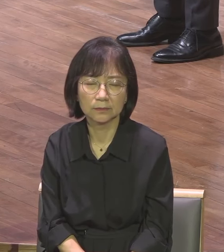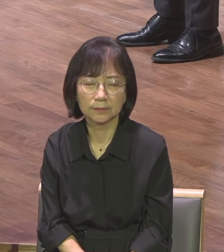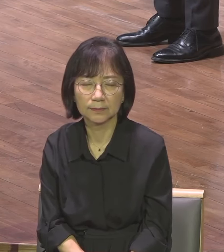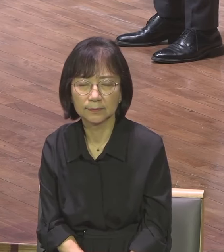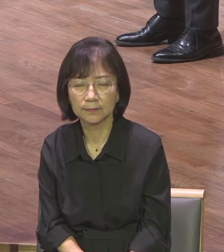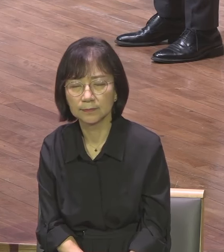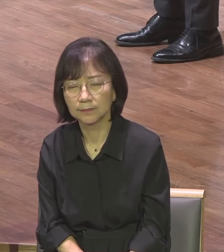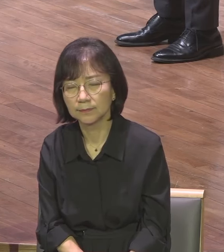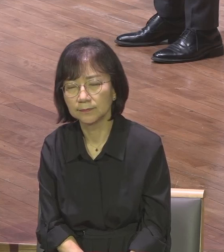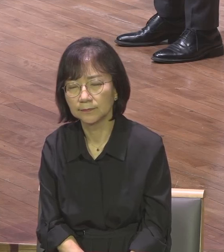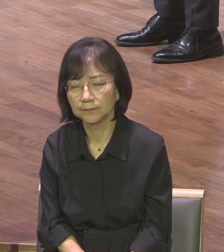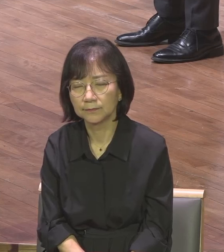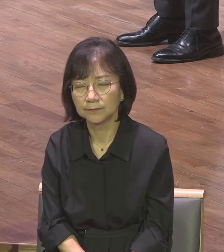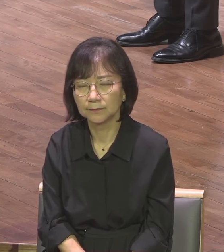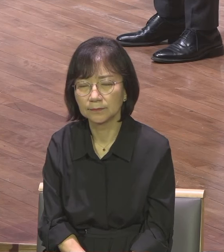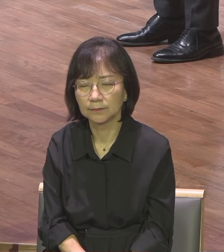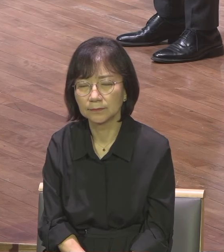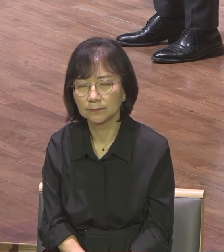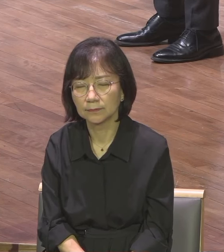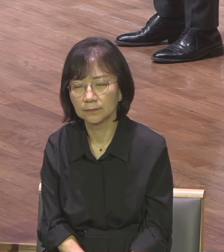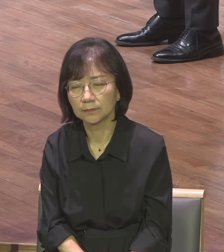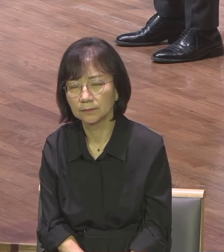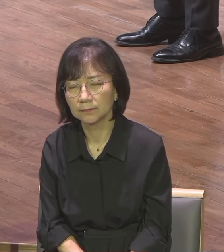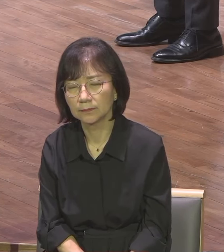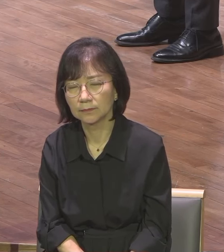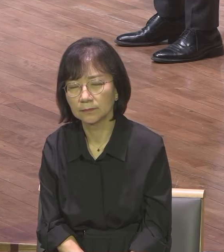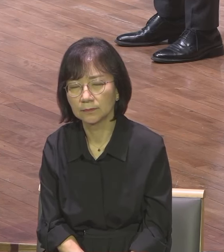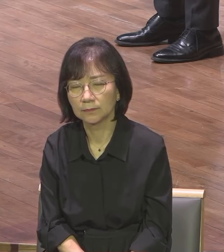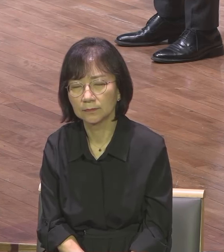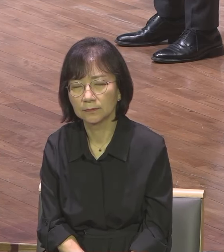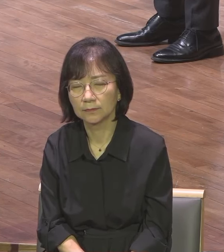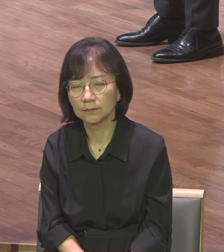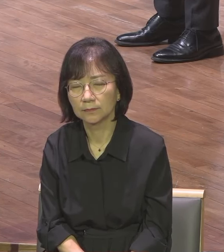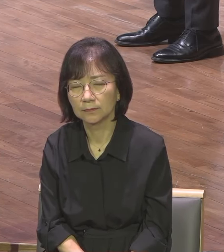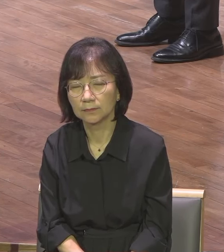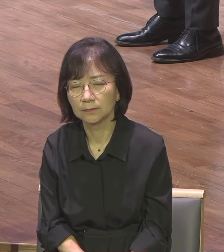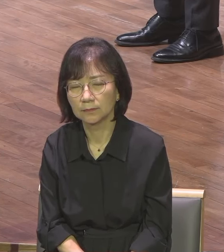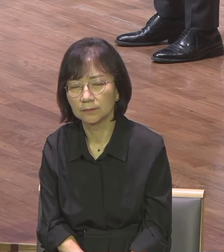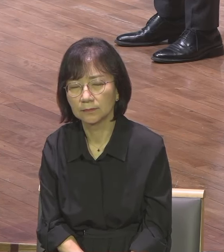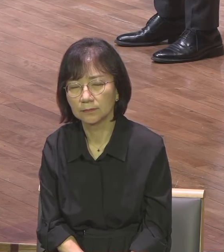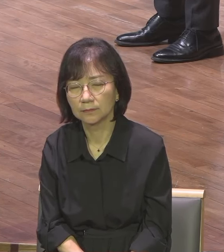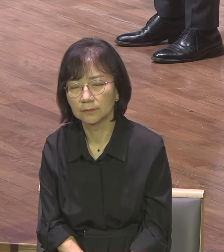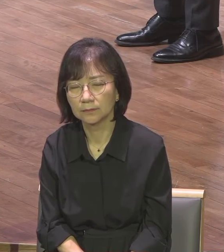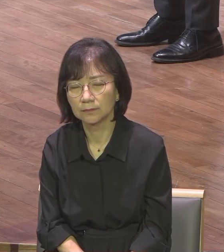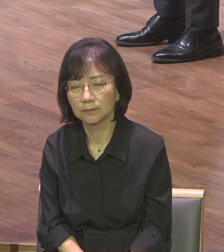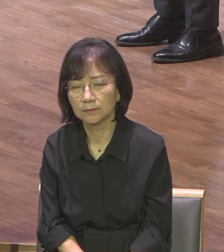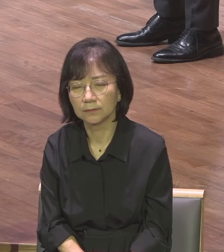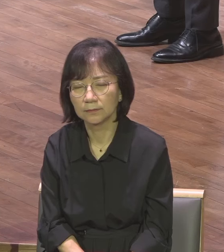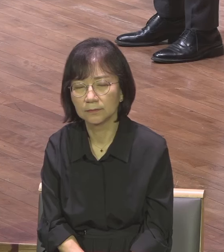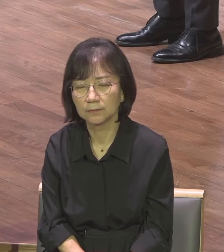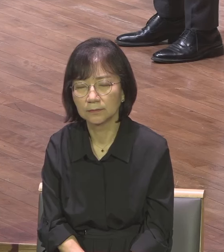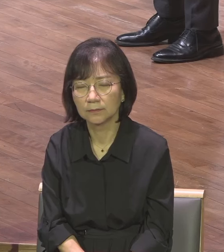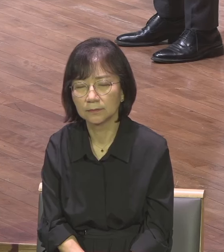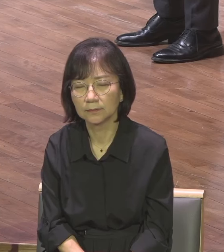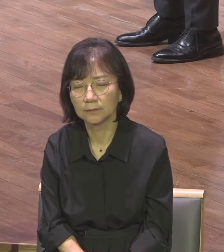살기를 원합니다 전도하기를 원합니다 내 주변에 지구하는 사람들을 전도하기를 원합니다 교회에 데려오기를 원합니다